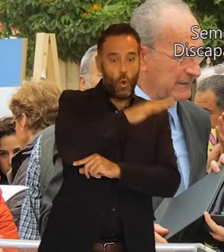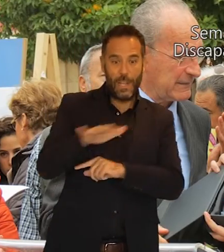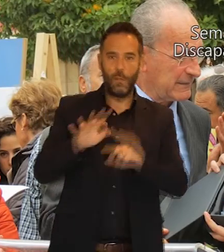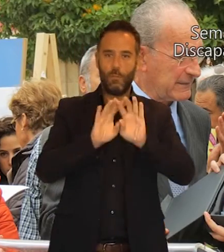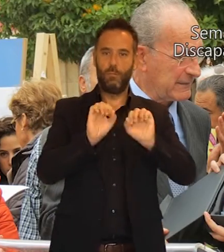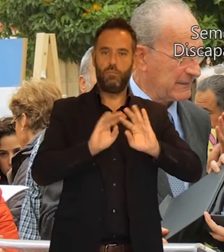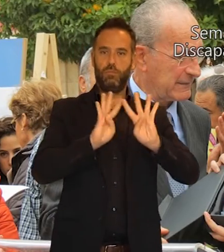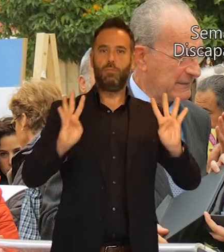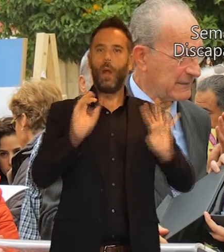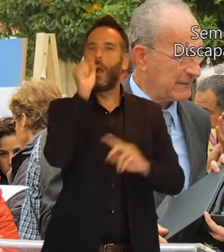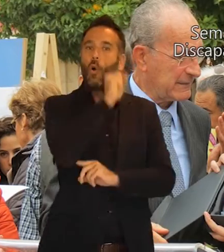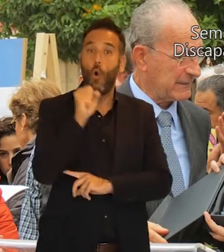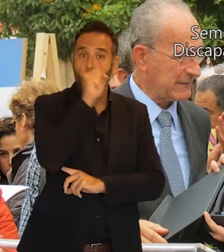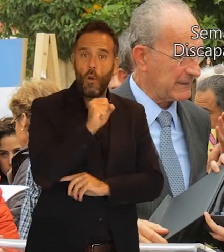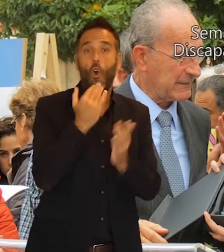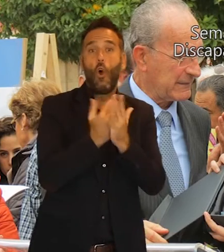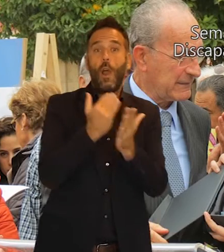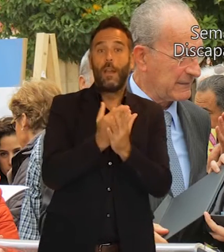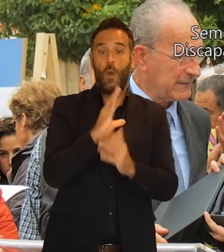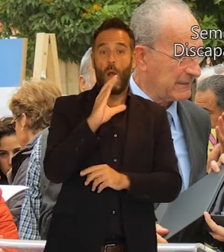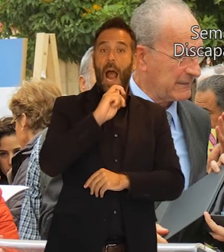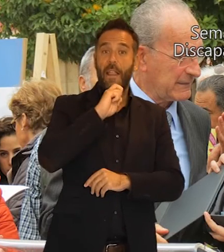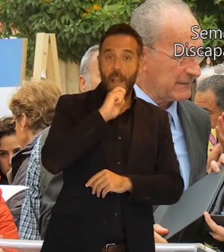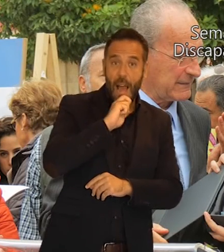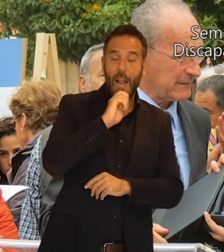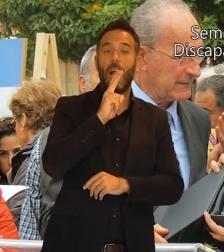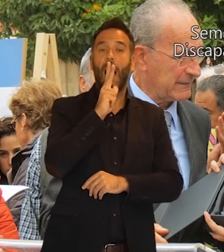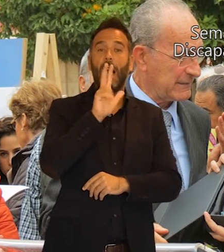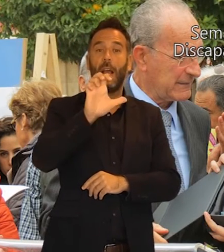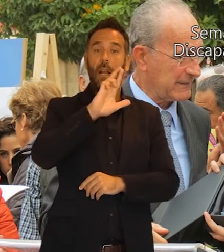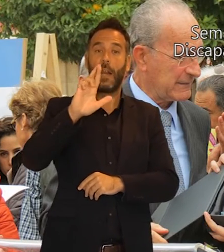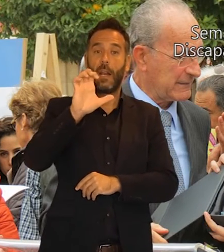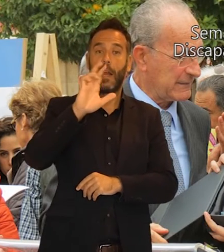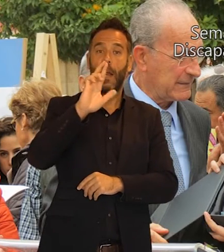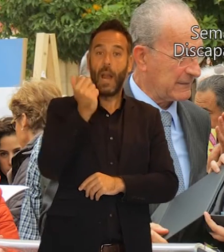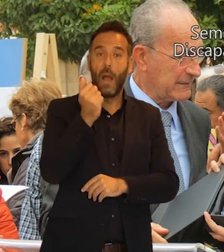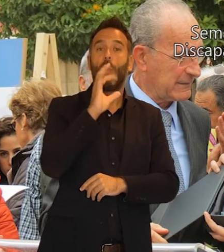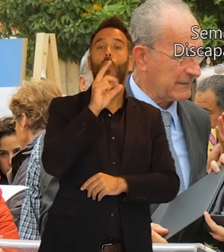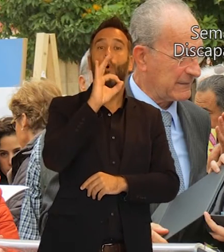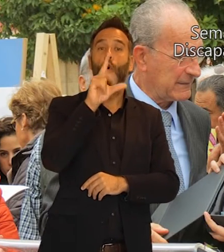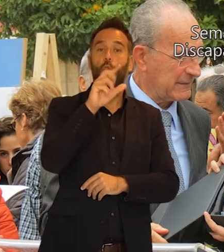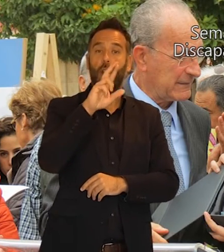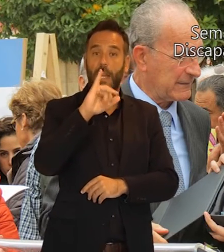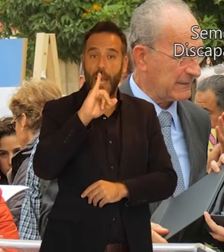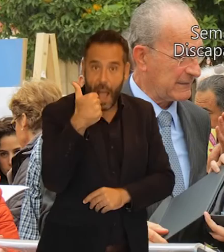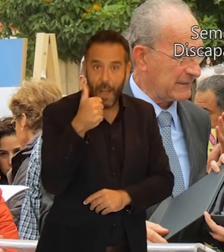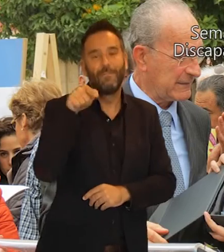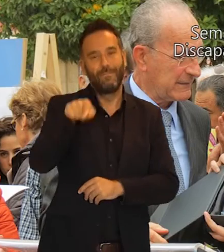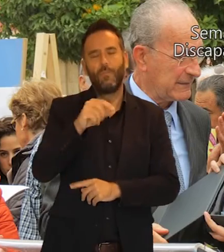discapacidad. A las 12 y media actuará el Coro de Niños y Niñas pertenecientes al